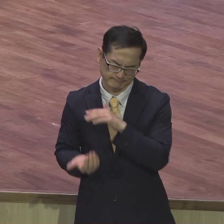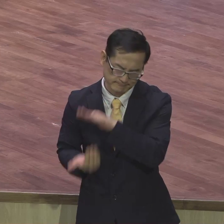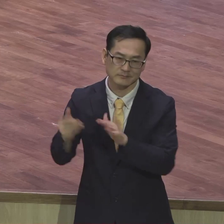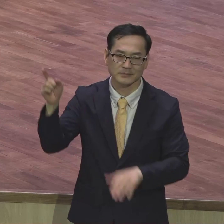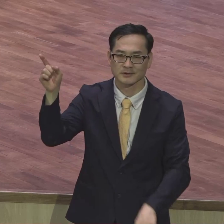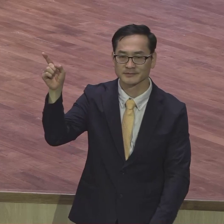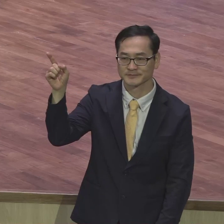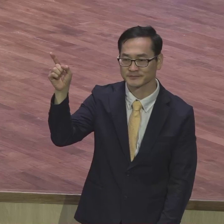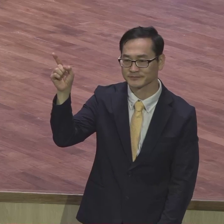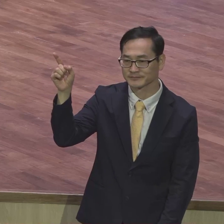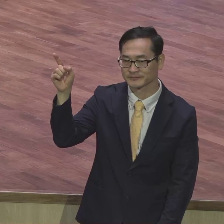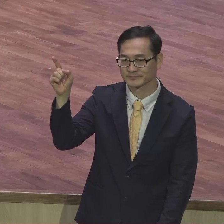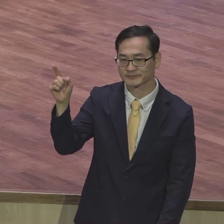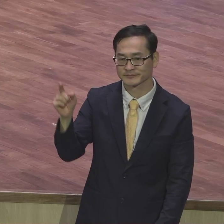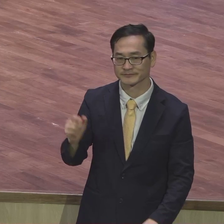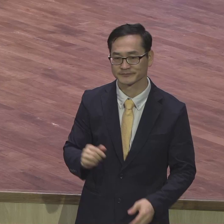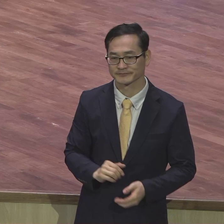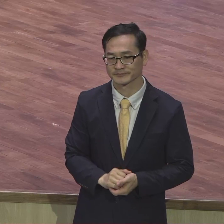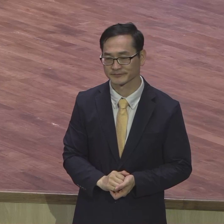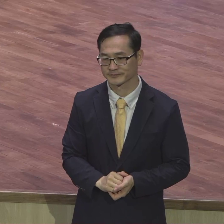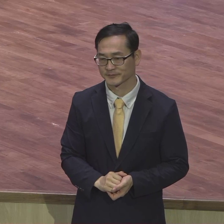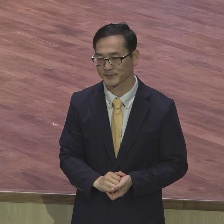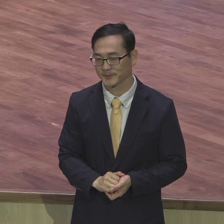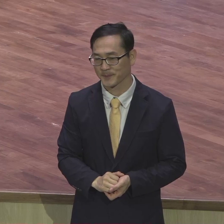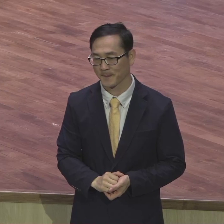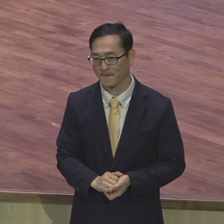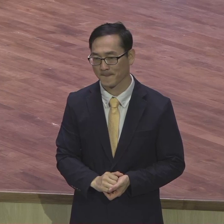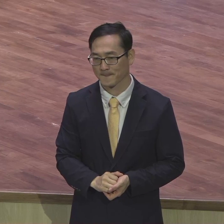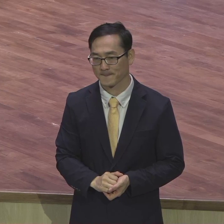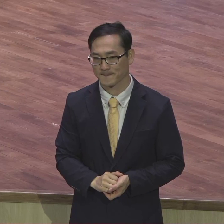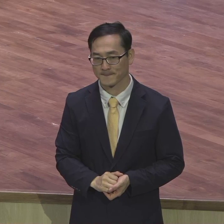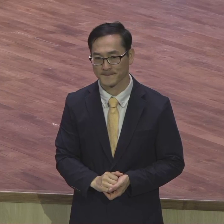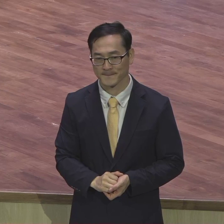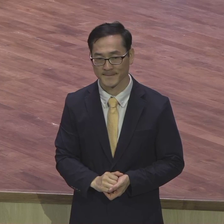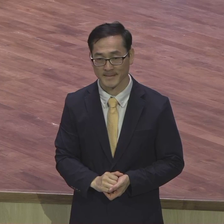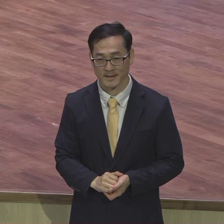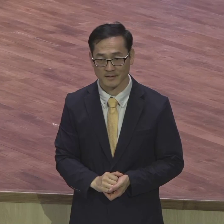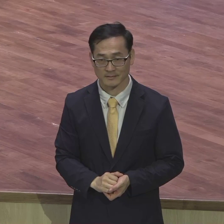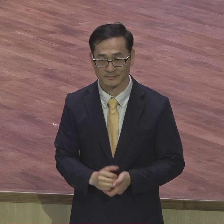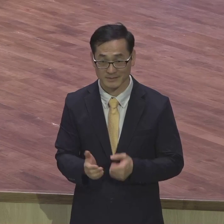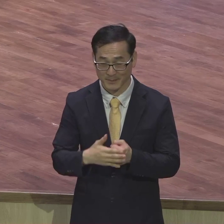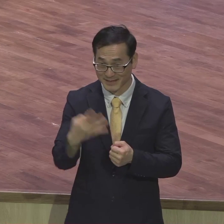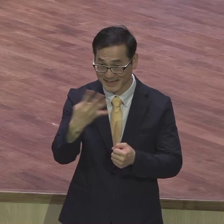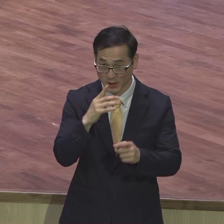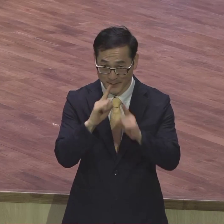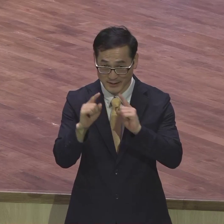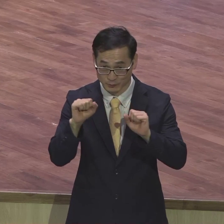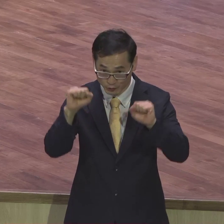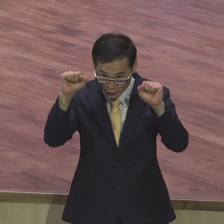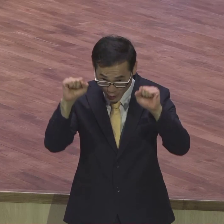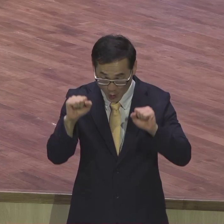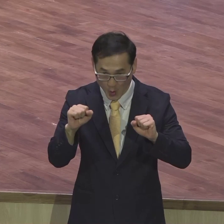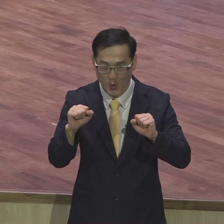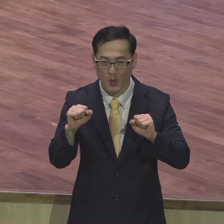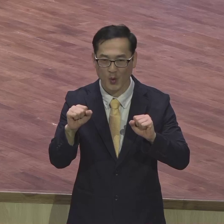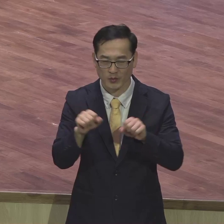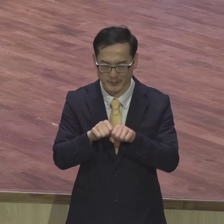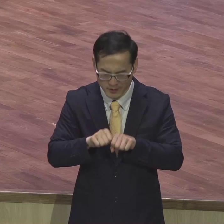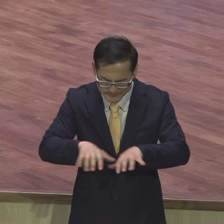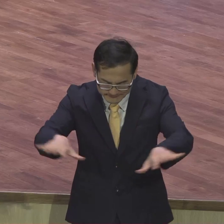기뻐하시고. 그래서 여러분들이 이렇게 사천 말씀은 한다. 사천 말씀은 확산이다. 사천